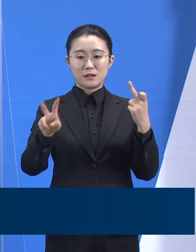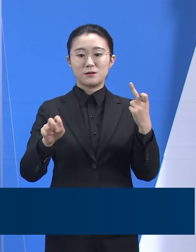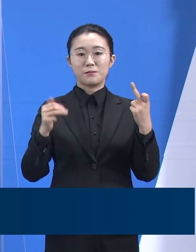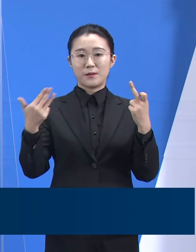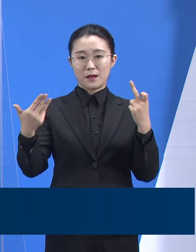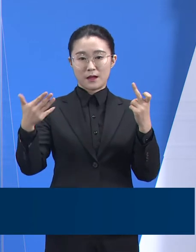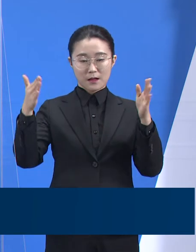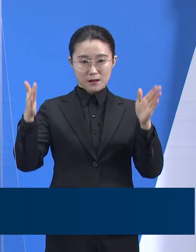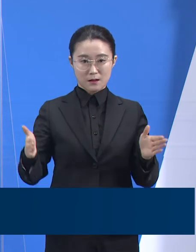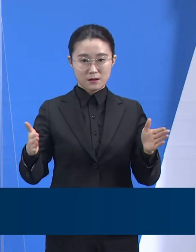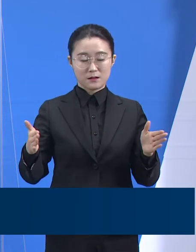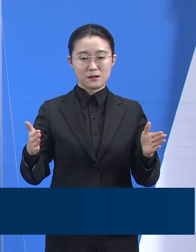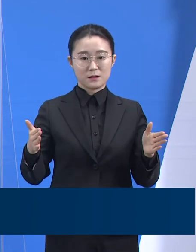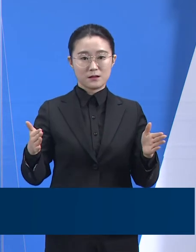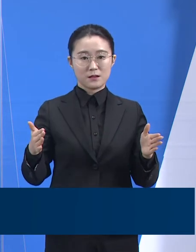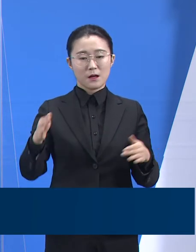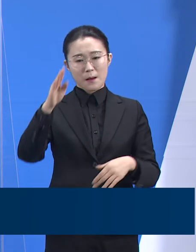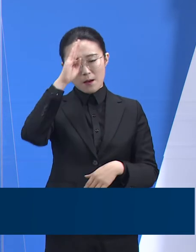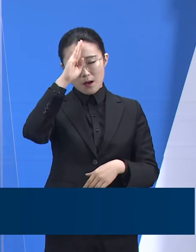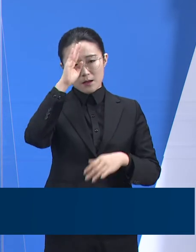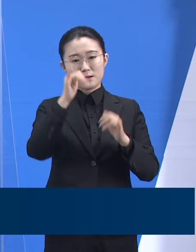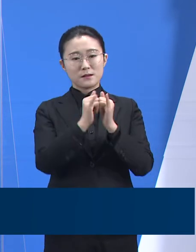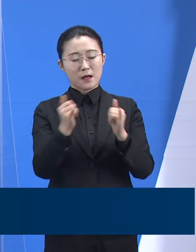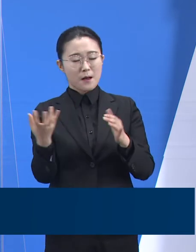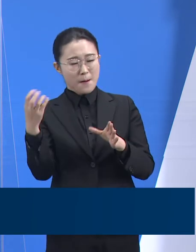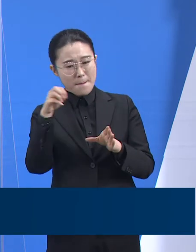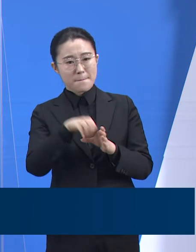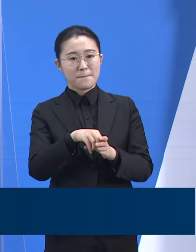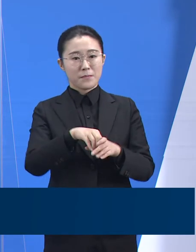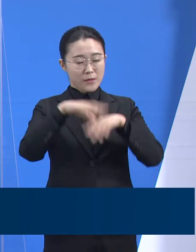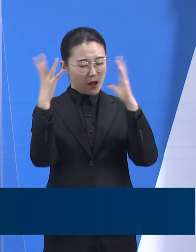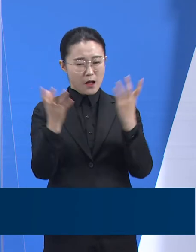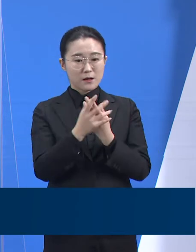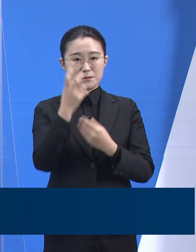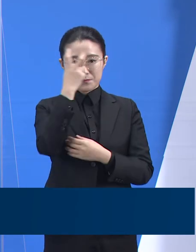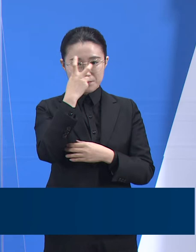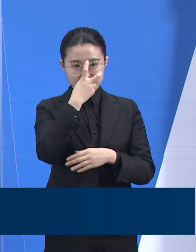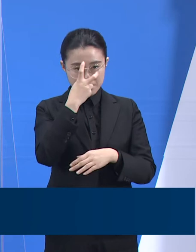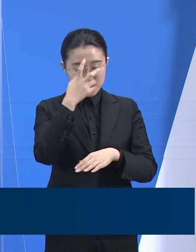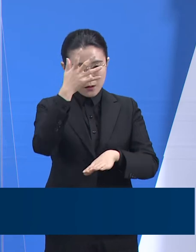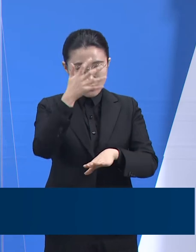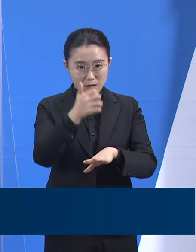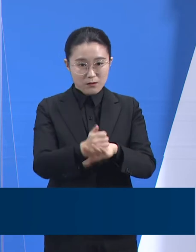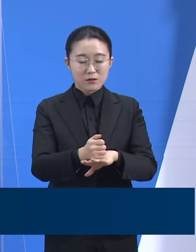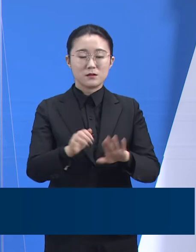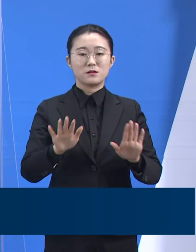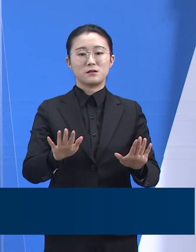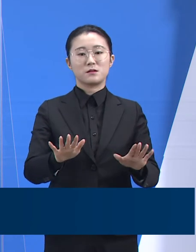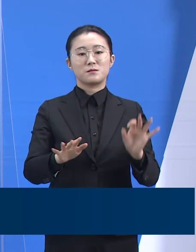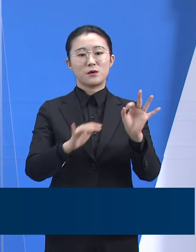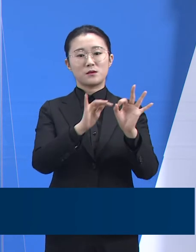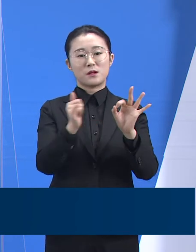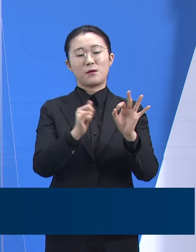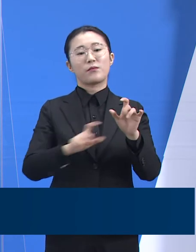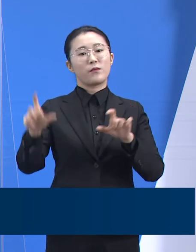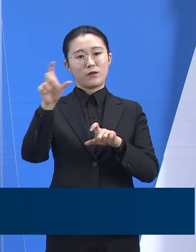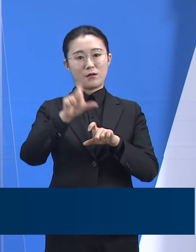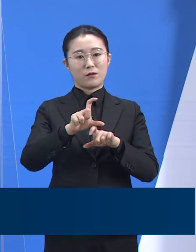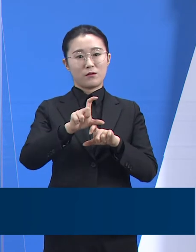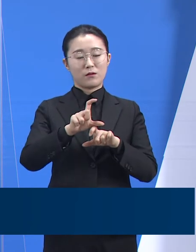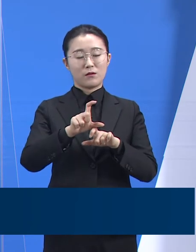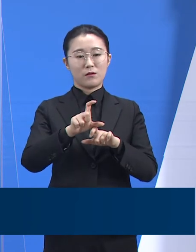포함한 전수검사가 실시되었고 현재까지 10명이 추가 확진 판정을 받았습니다. 따라서 29일 0시